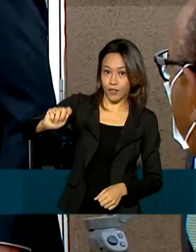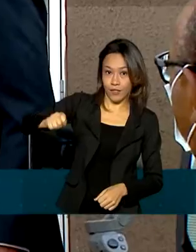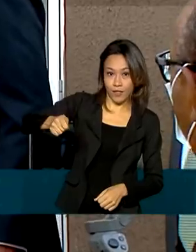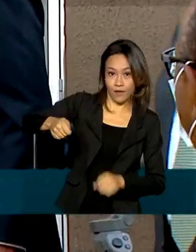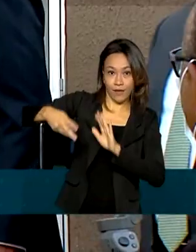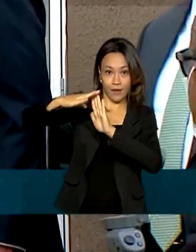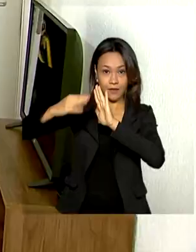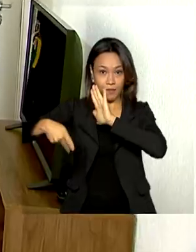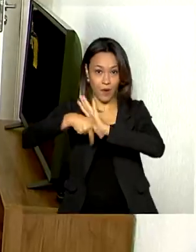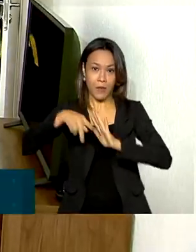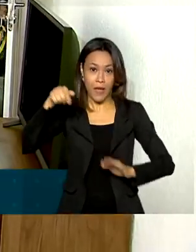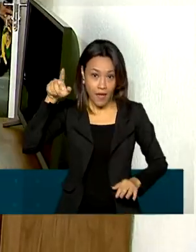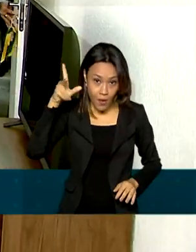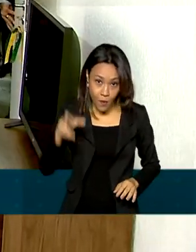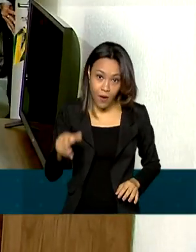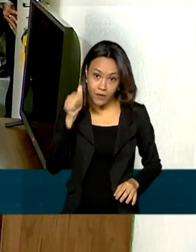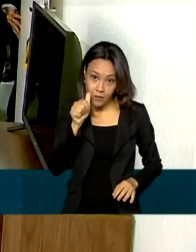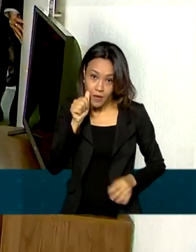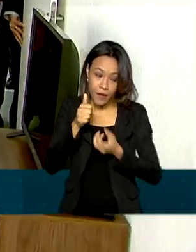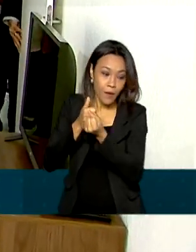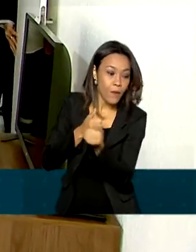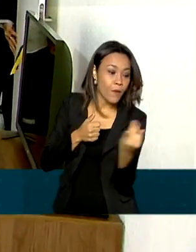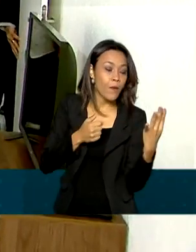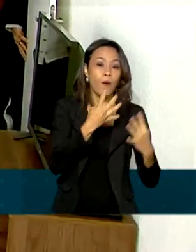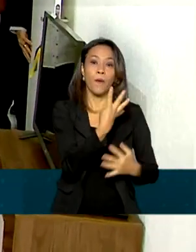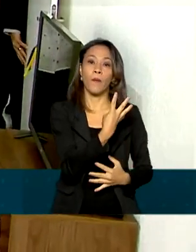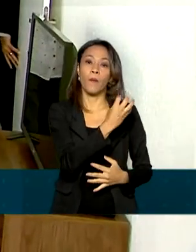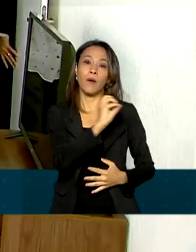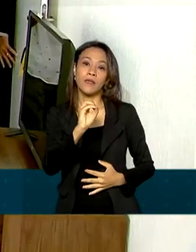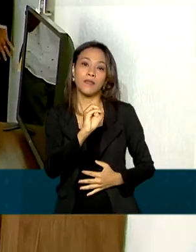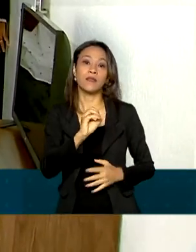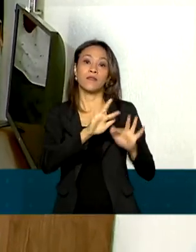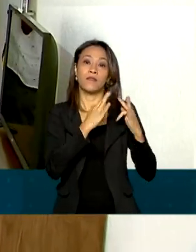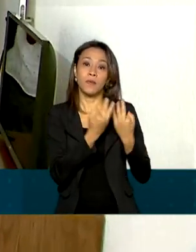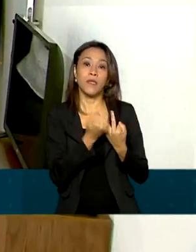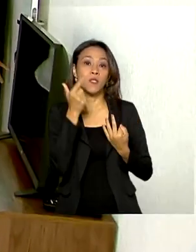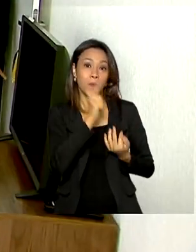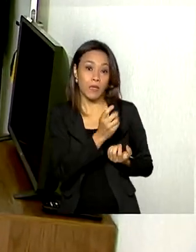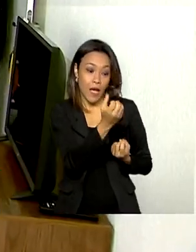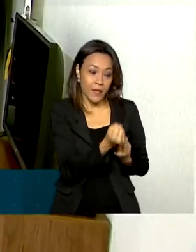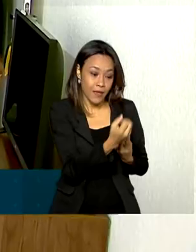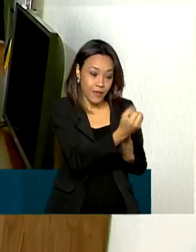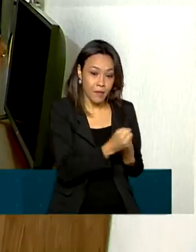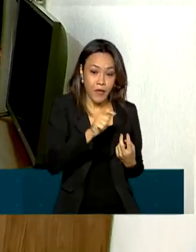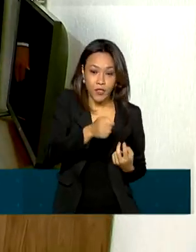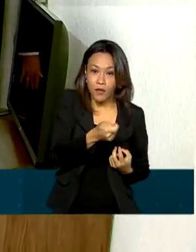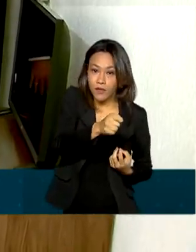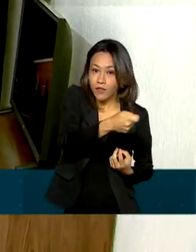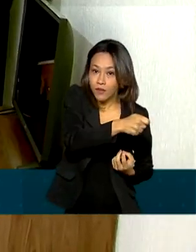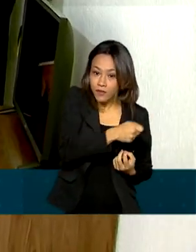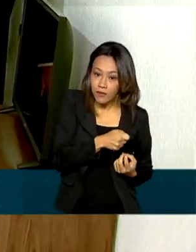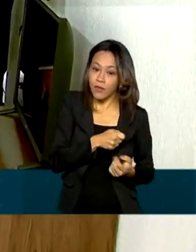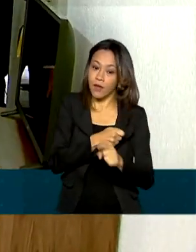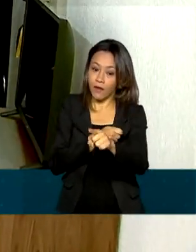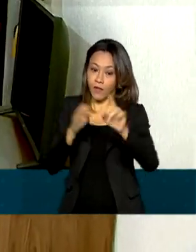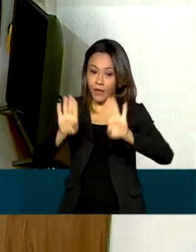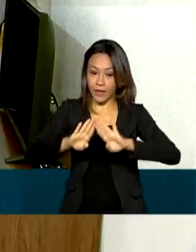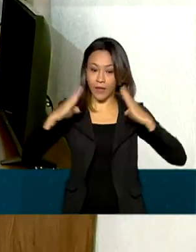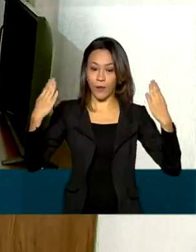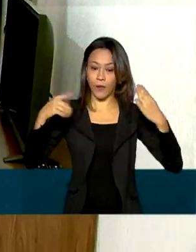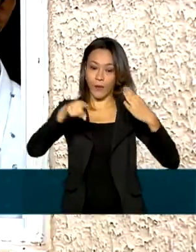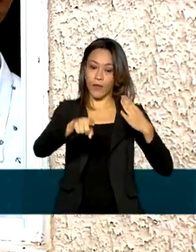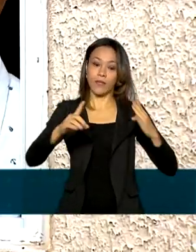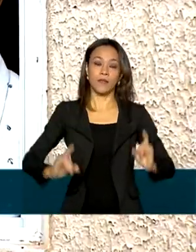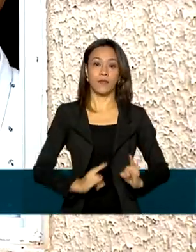outras 435 famílias começaram a receber as chaves da casa própria com a inauguração dos residenciais